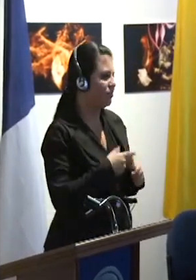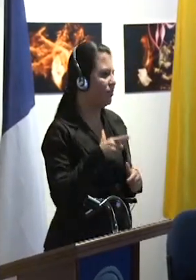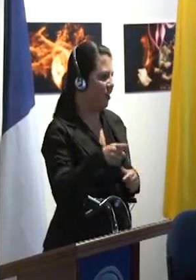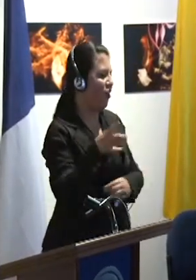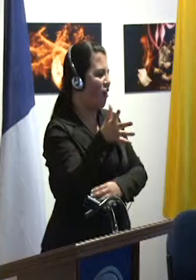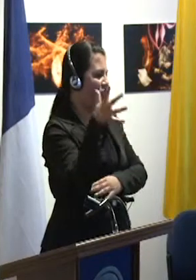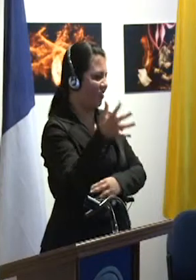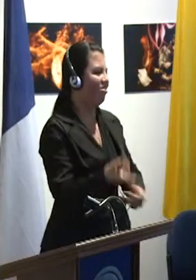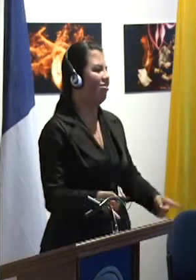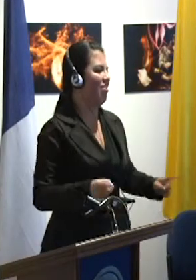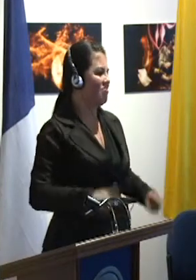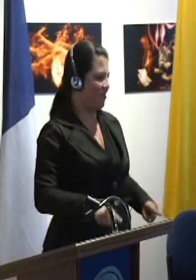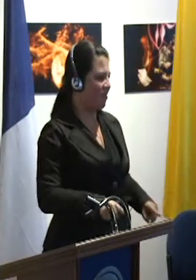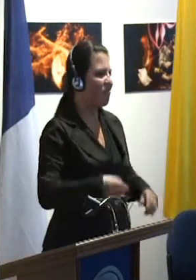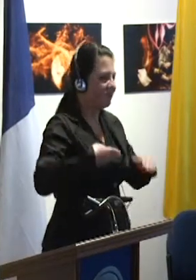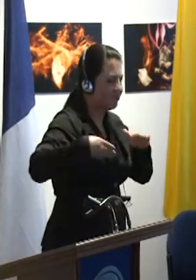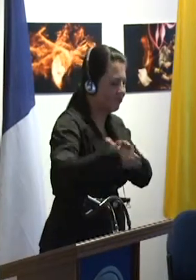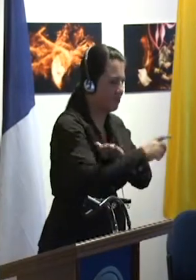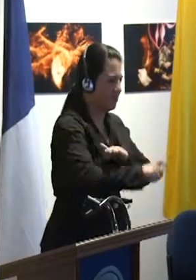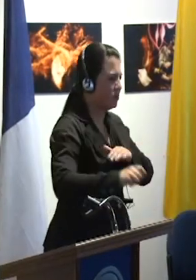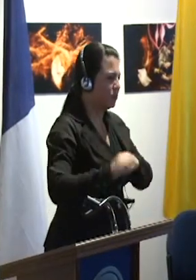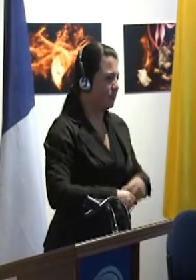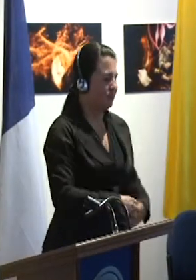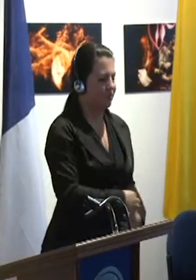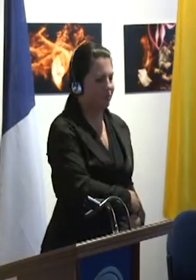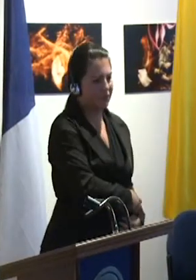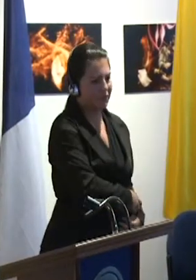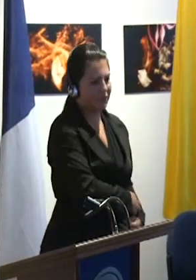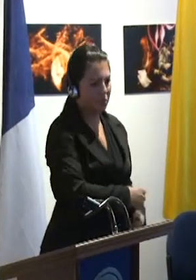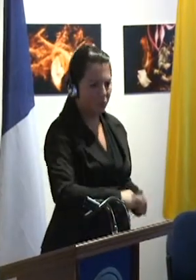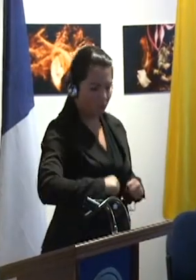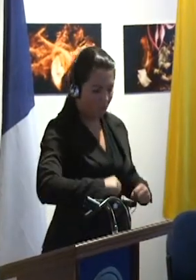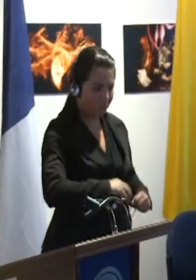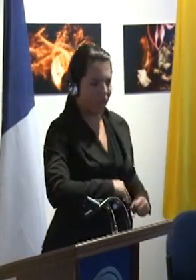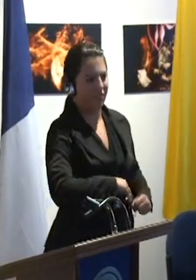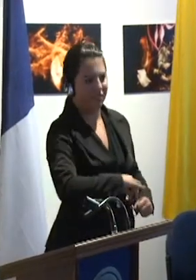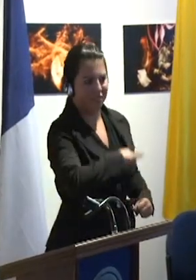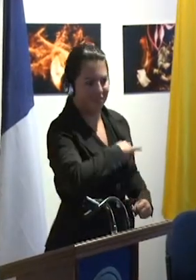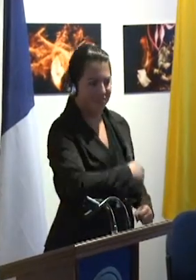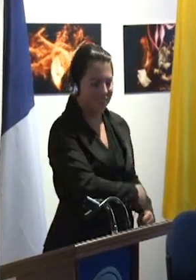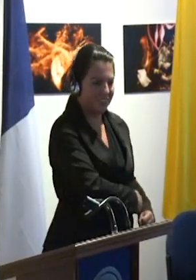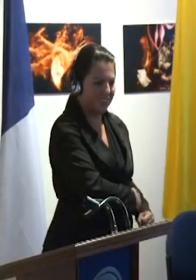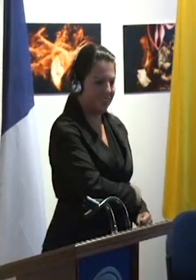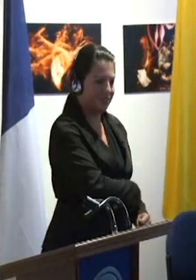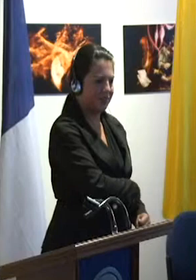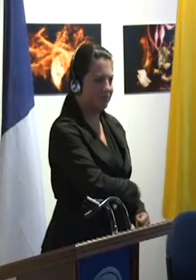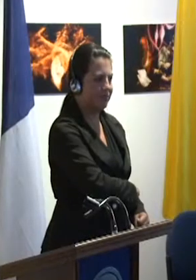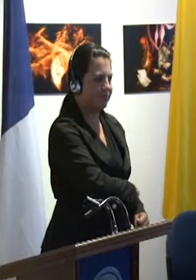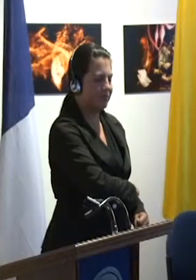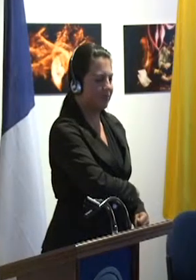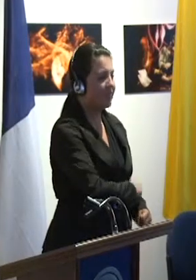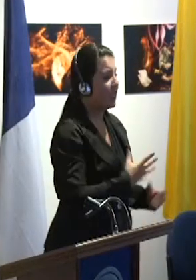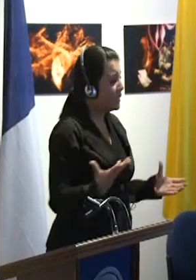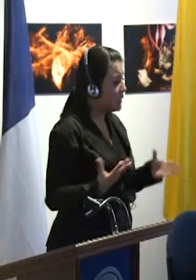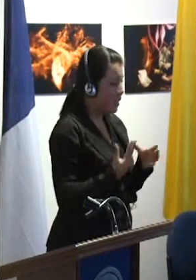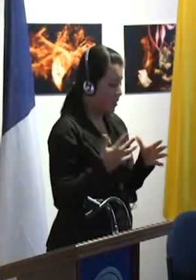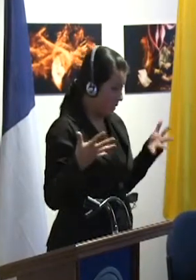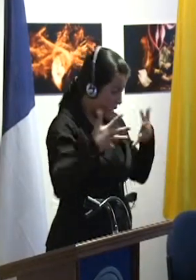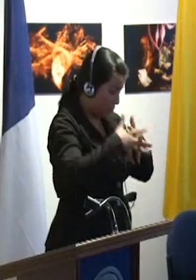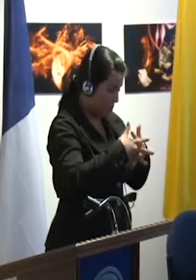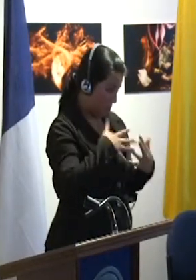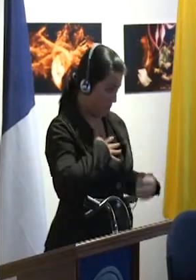la conferencia también será accesible para estas personas. La integración para mí no es